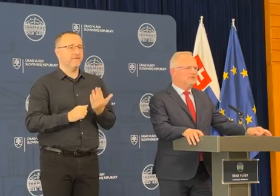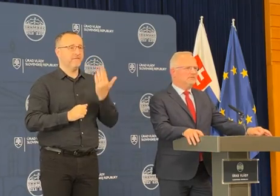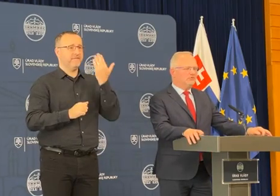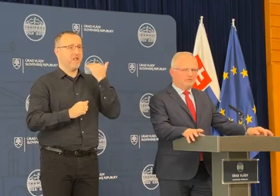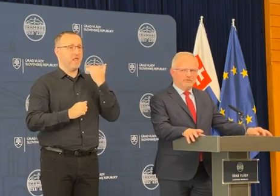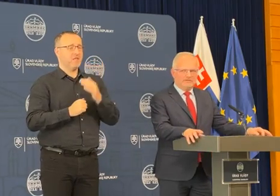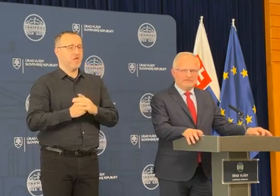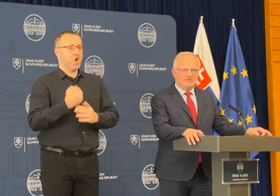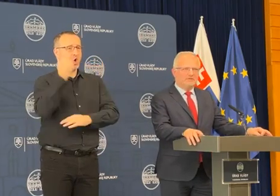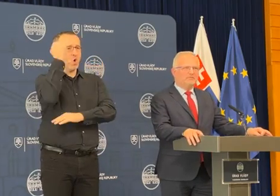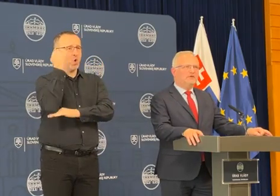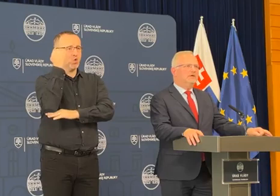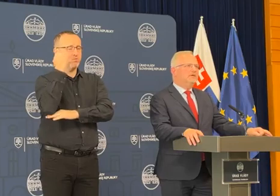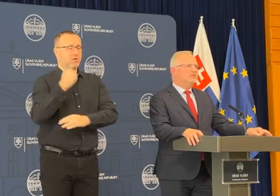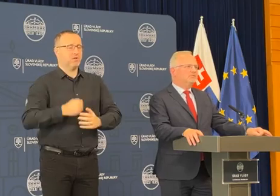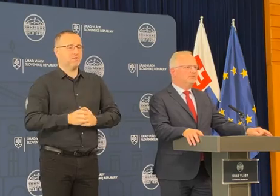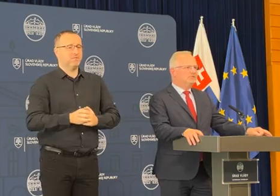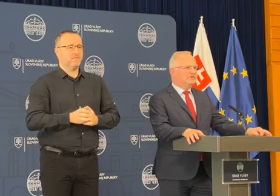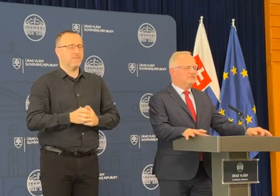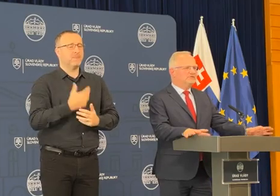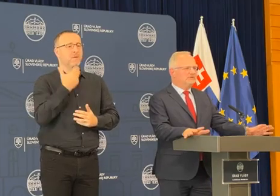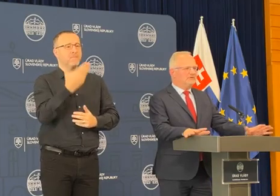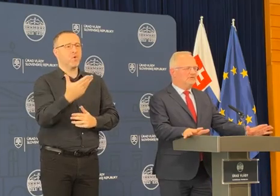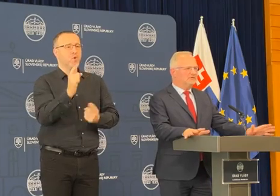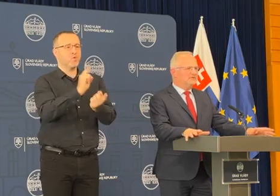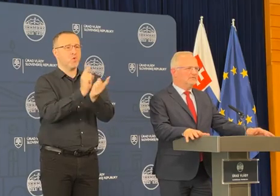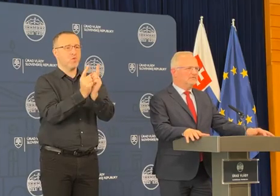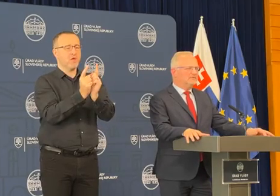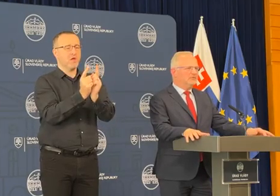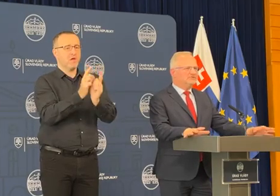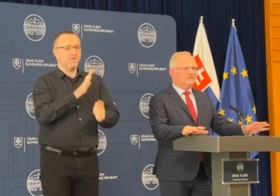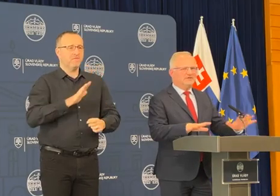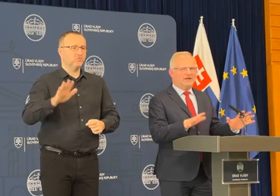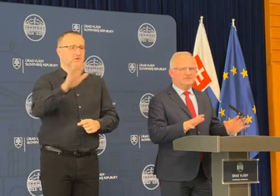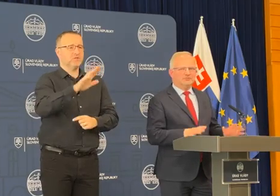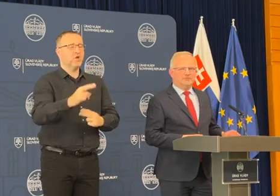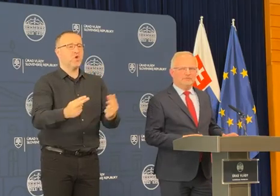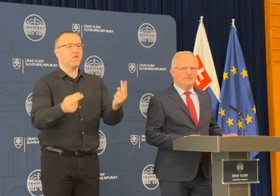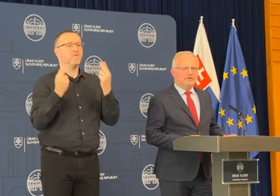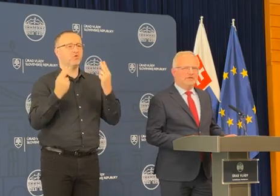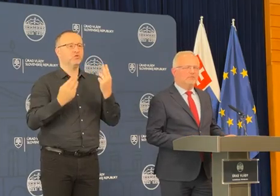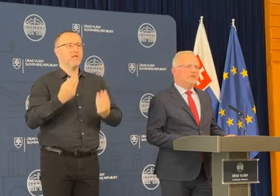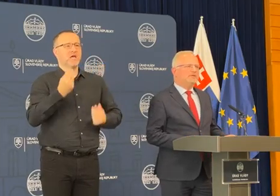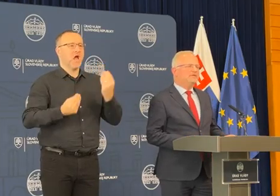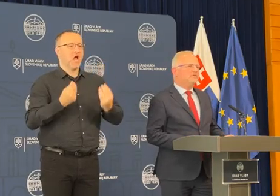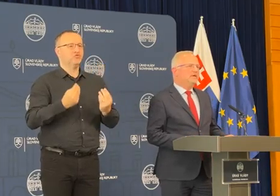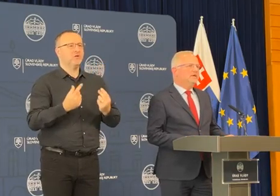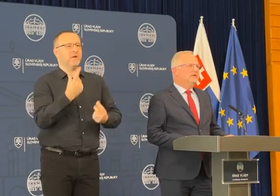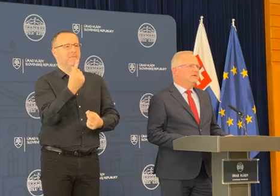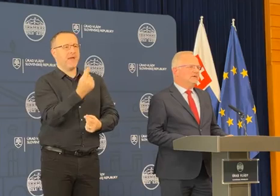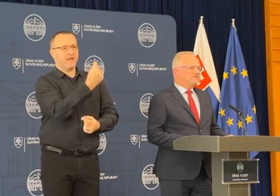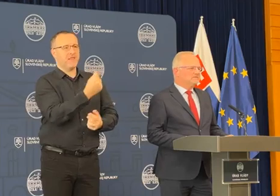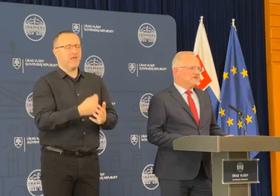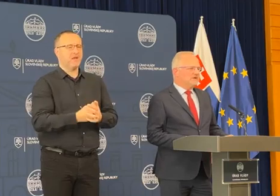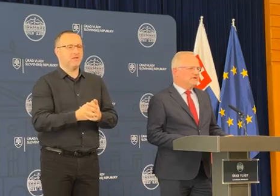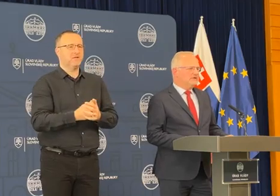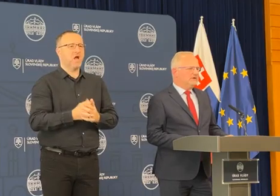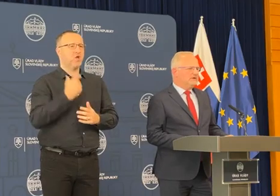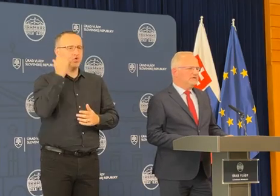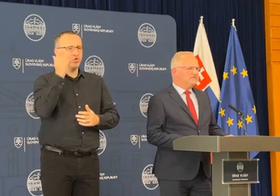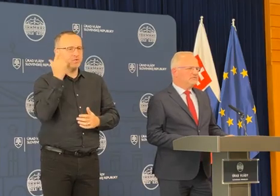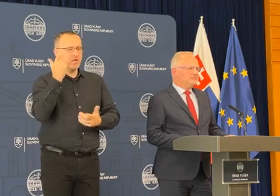v oktobri, ak sa nemilím, po dohode všetkých dôležitých hráčov, poviem to tak, alebo partnerov, aj